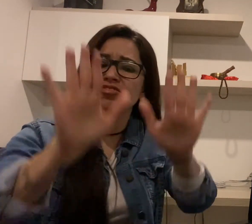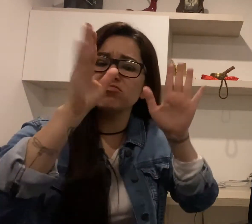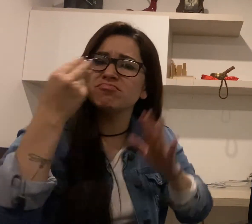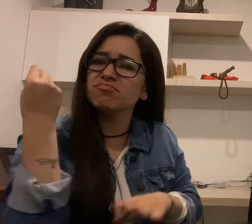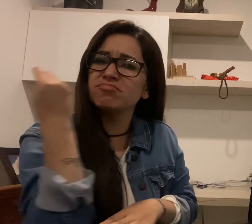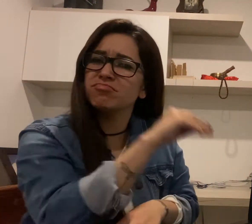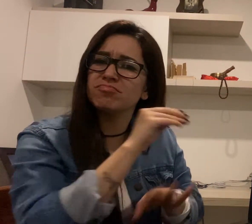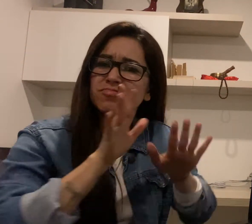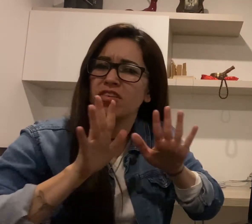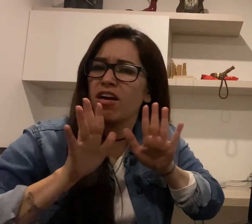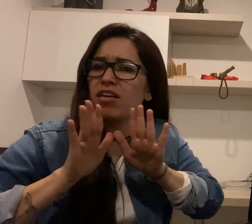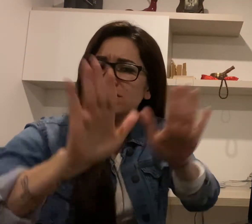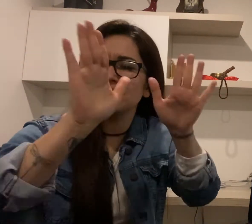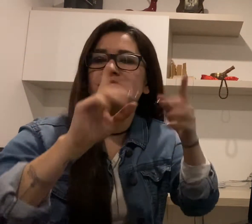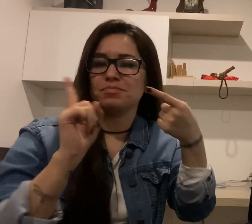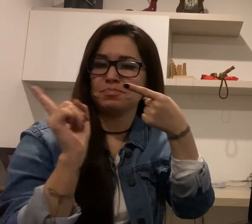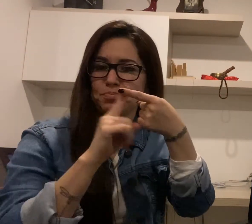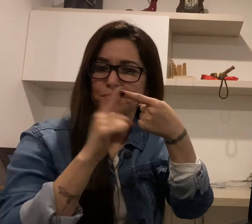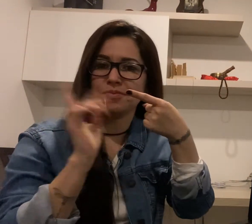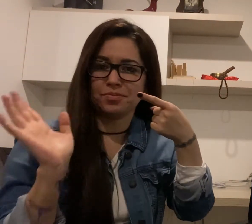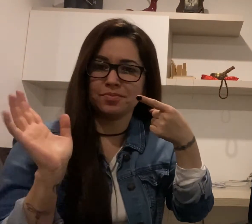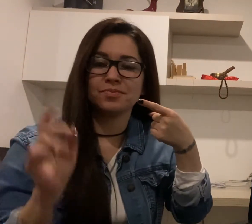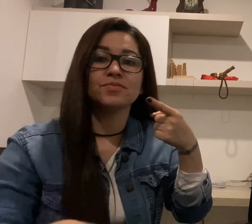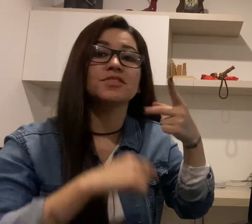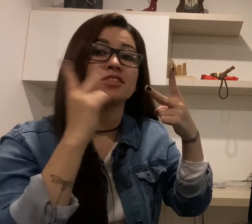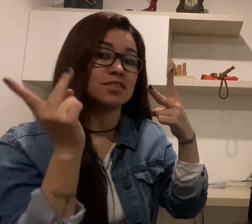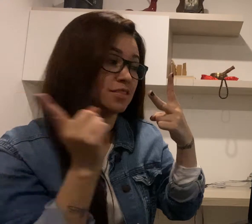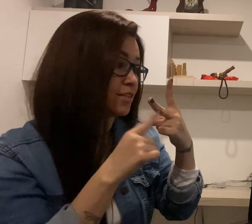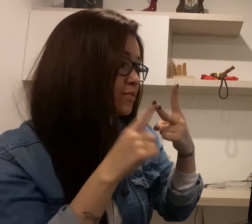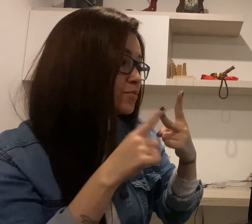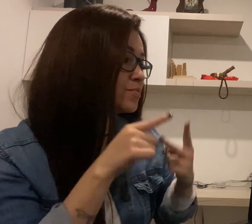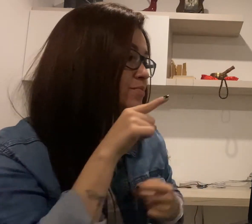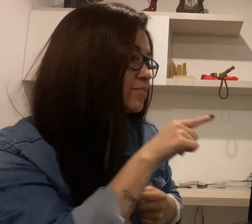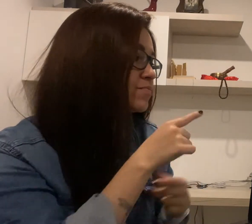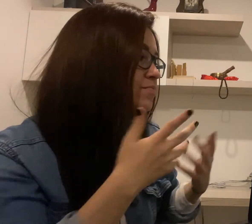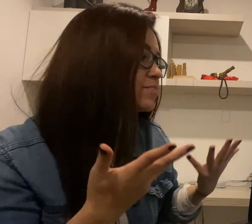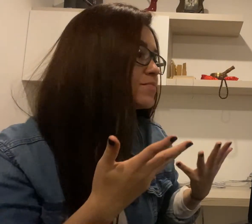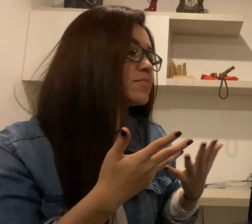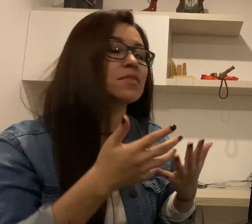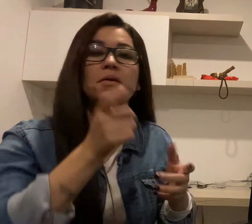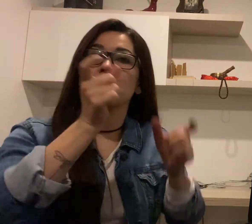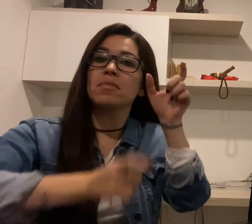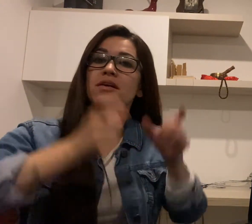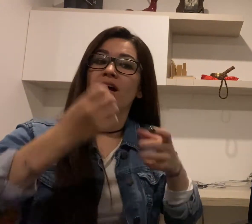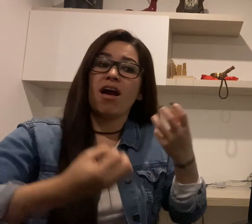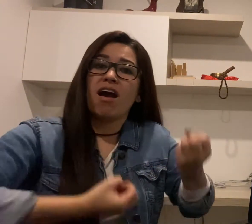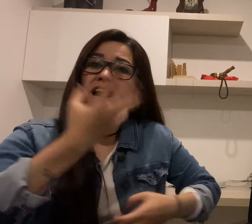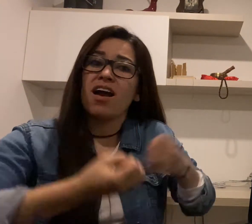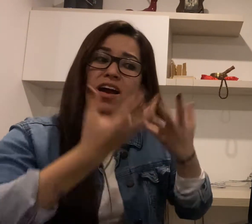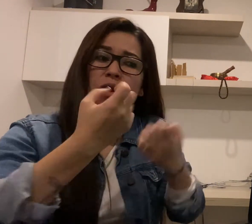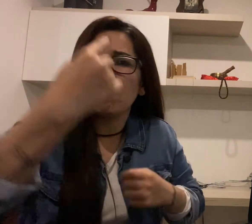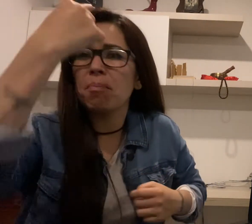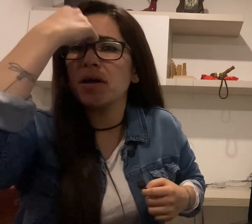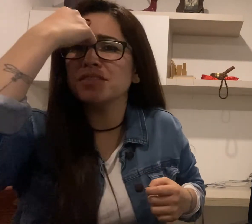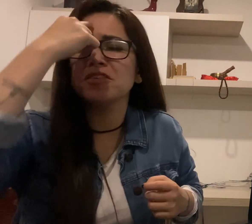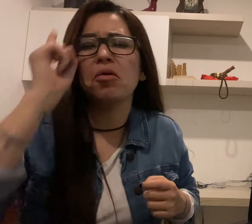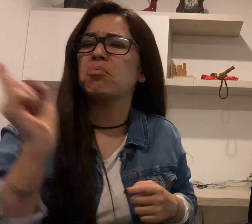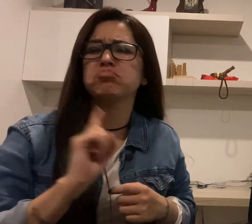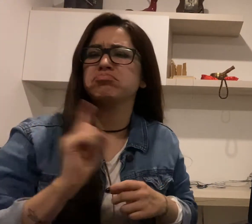ellas es que quiere mostrar la superficialidad de las cosas tal cual son. La segunda es